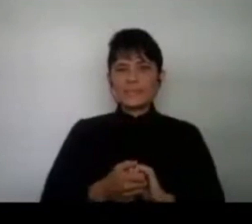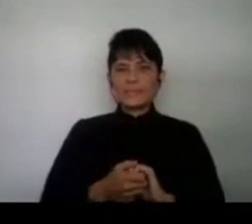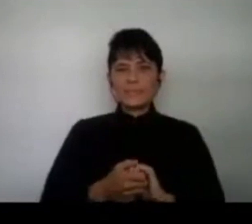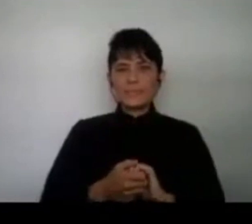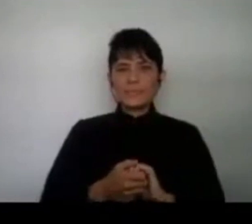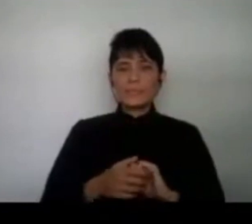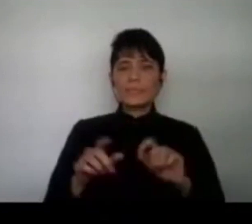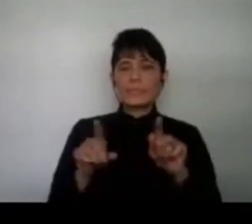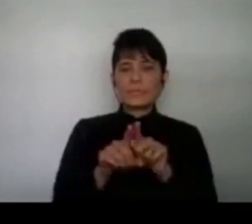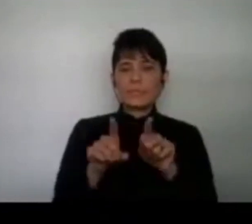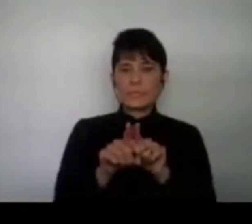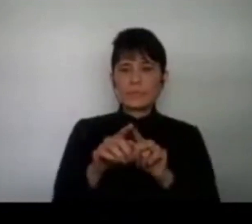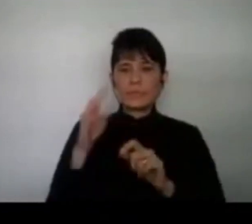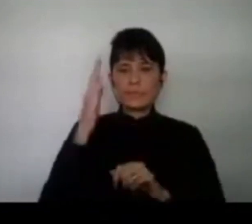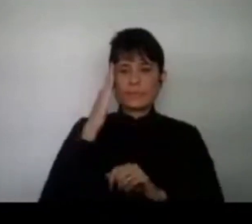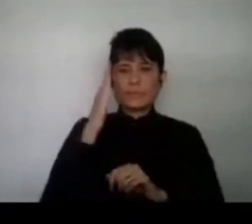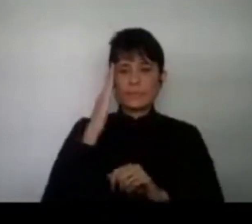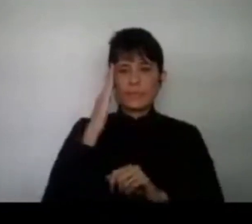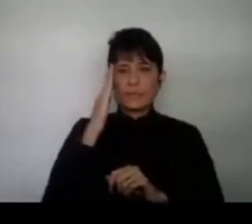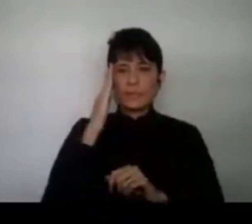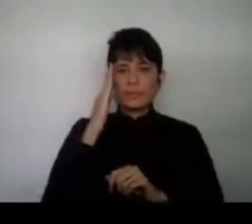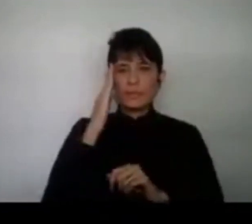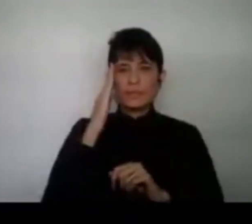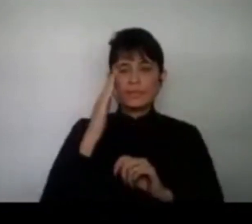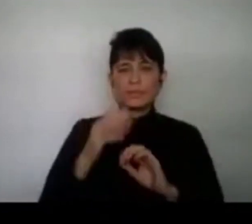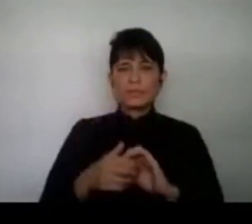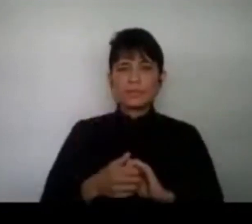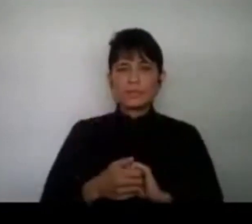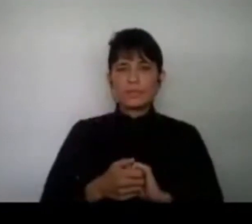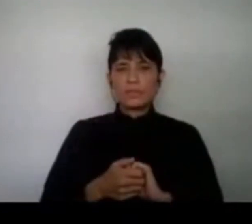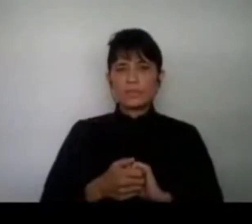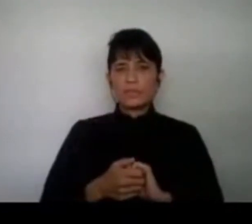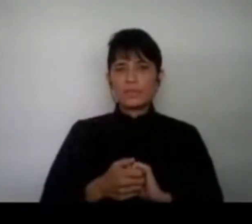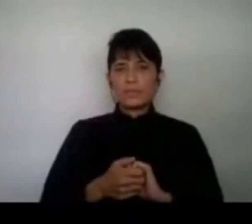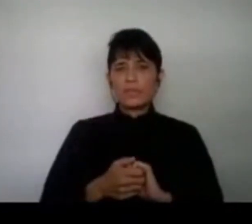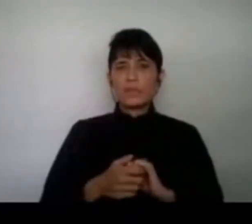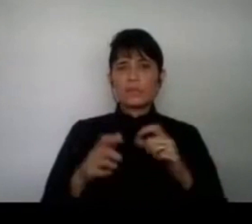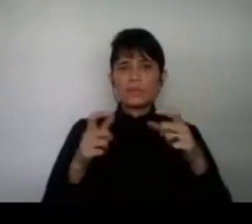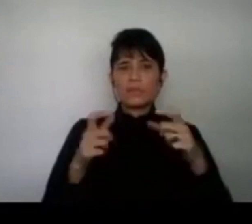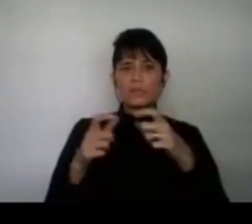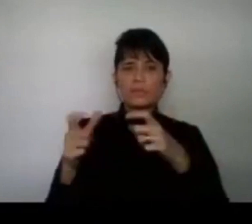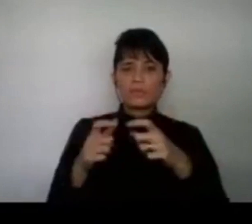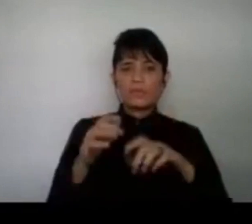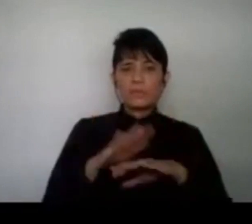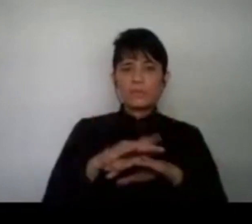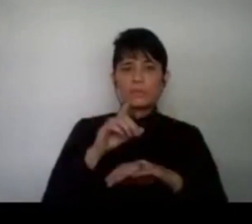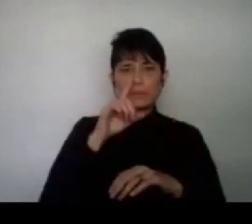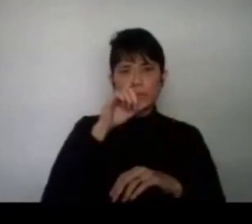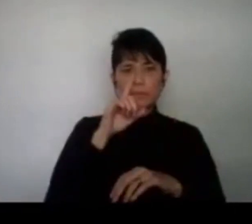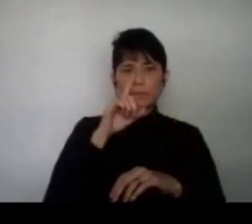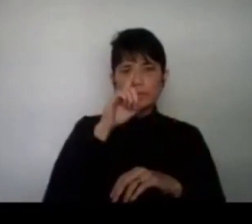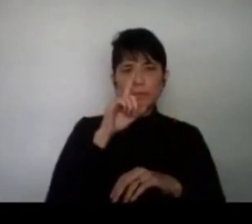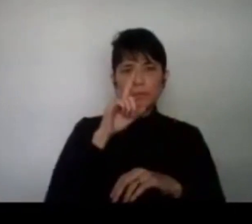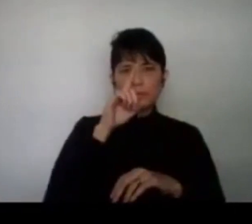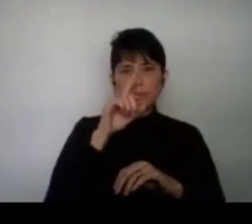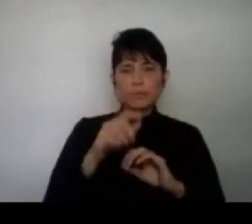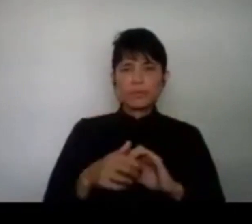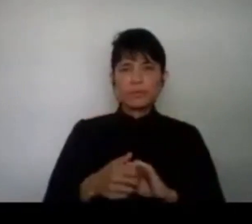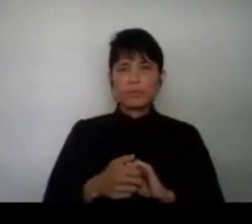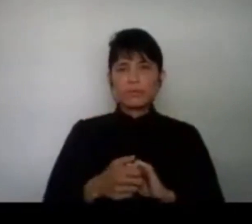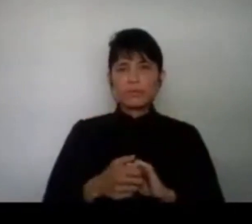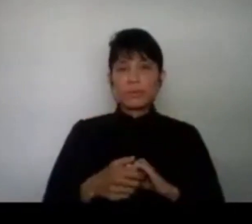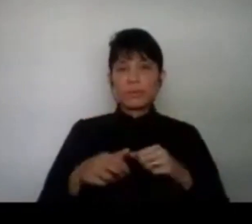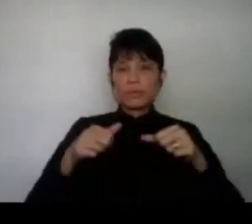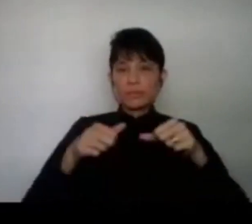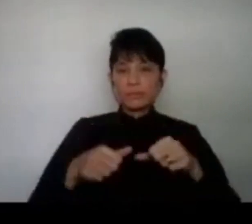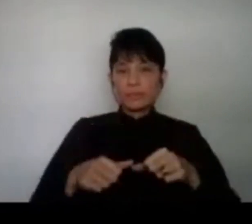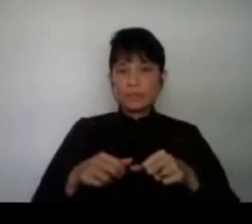Também sabemos que, paradoxalmente, os lugares mais perigosos para se estar